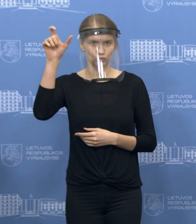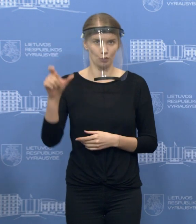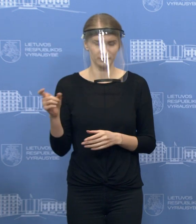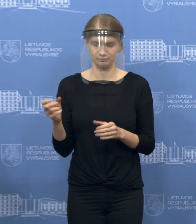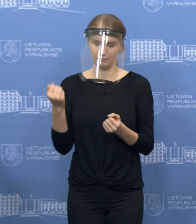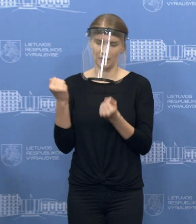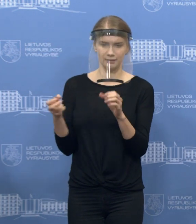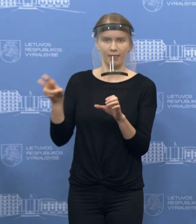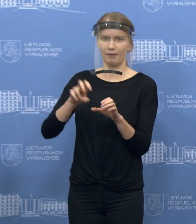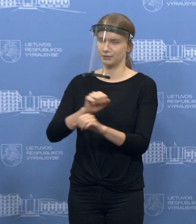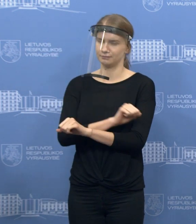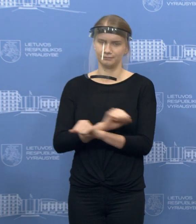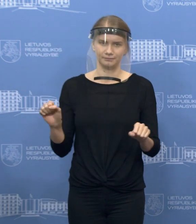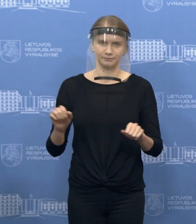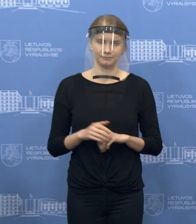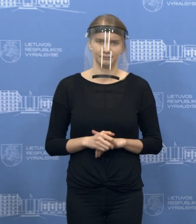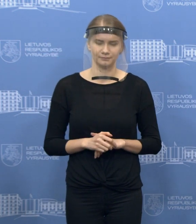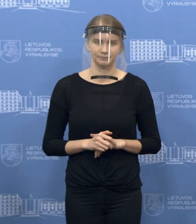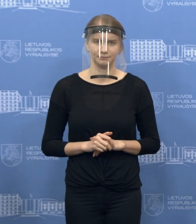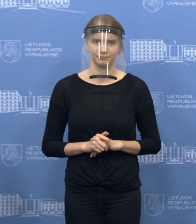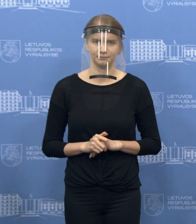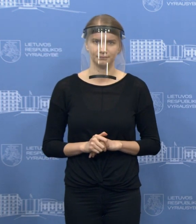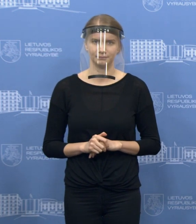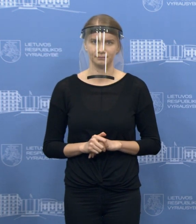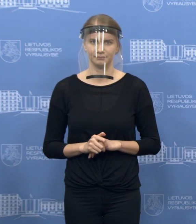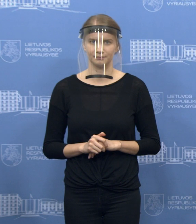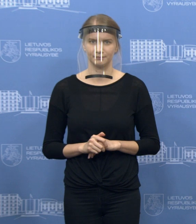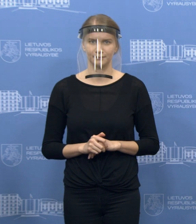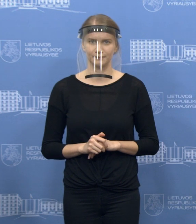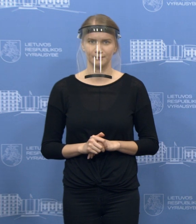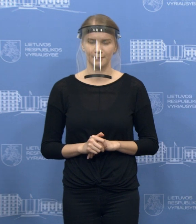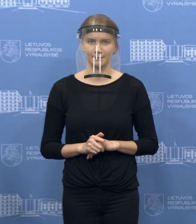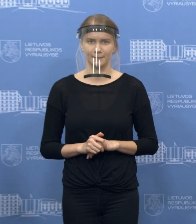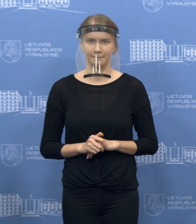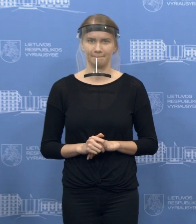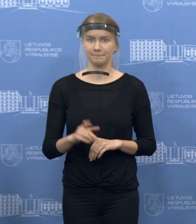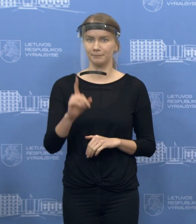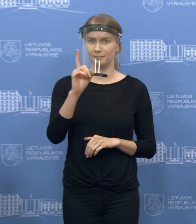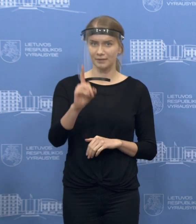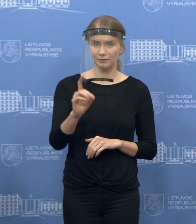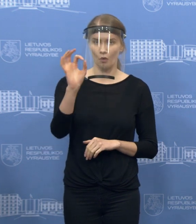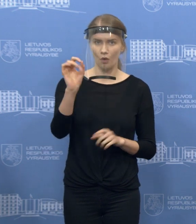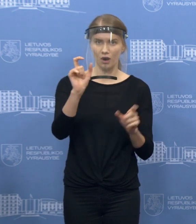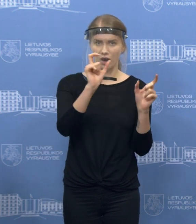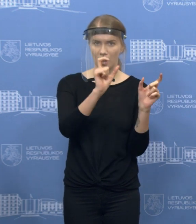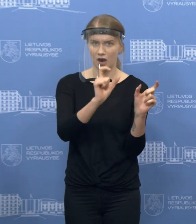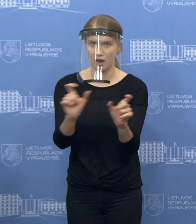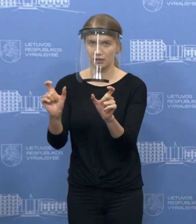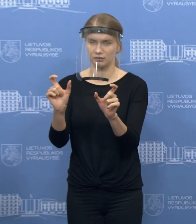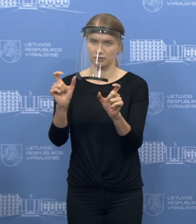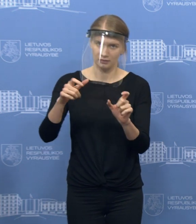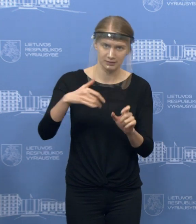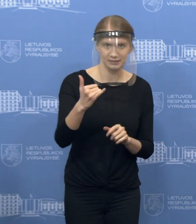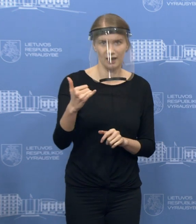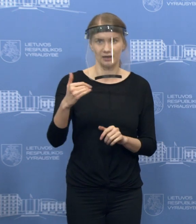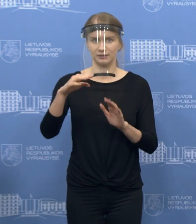tikrai bus praleidžiami. Bet bendras karantino sąlygo laikymasis,